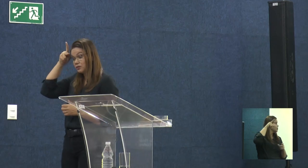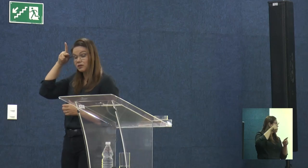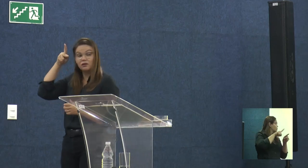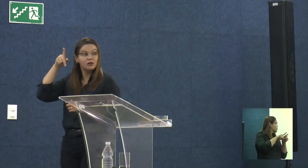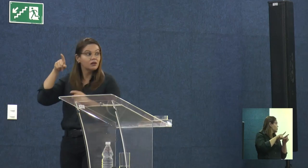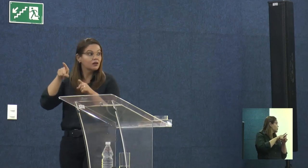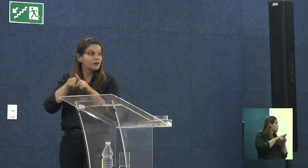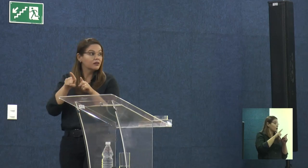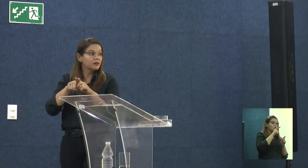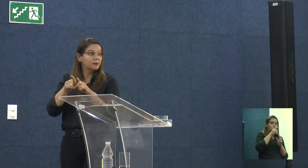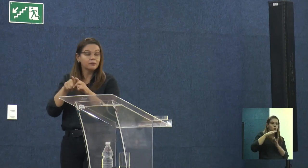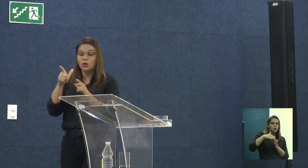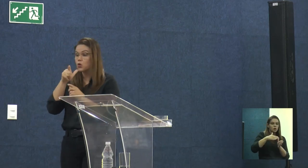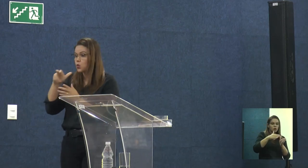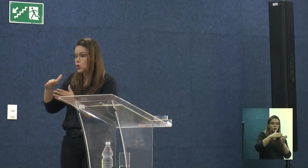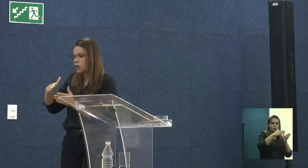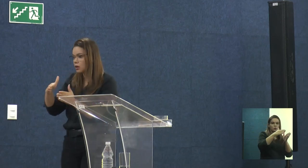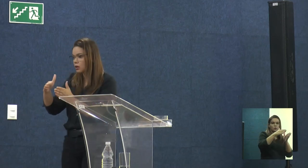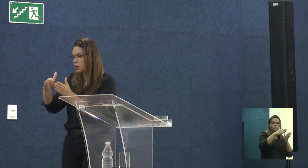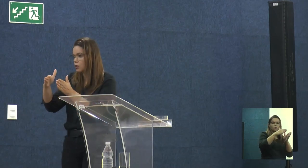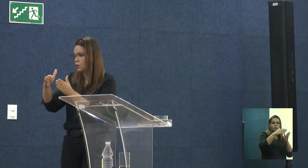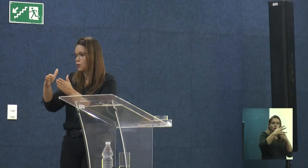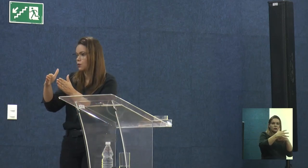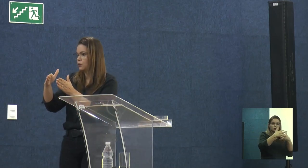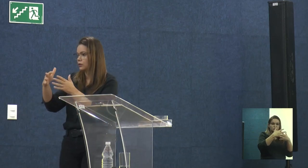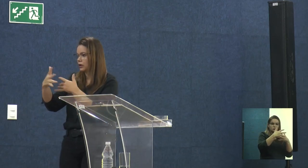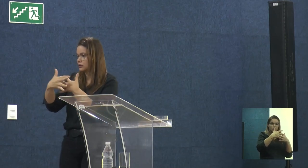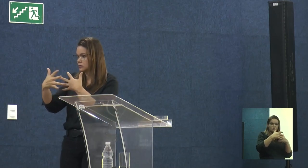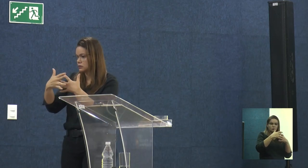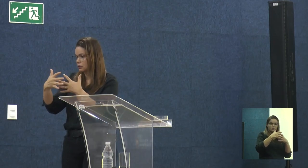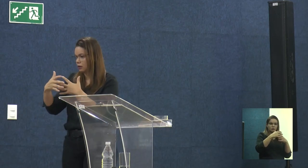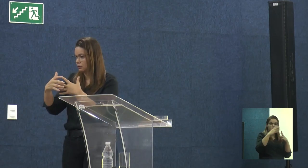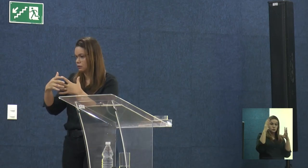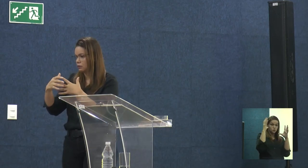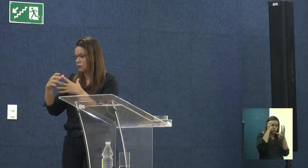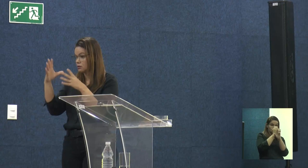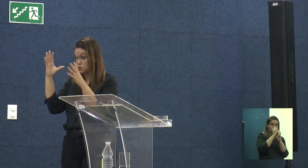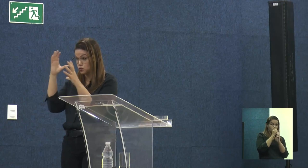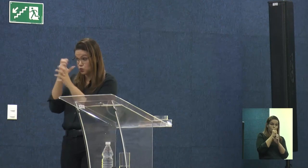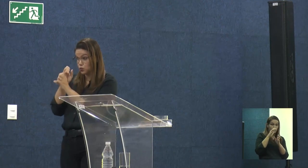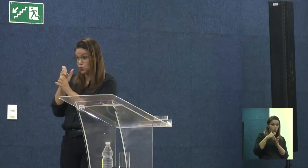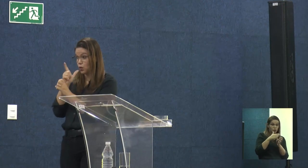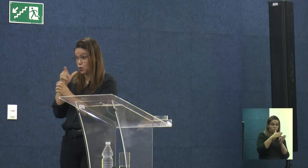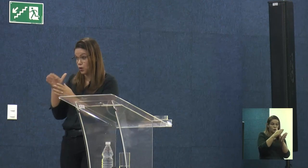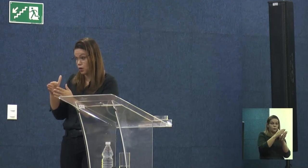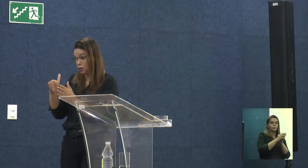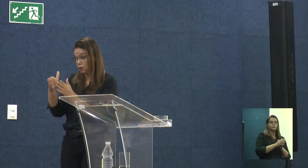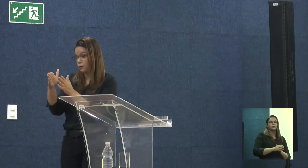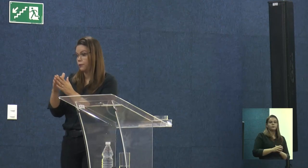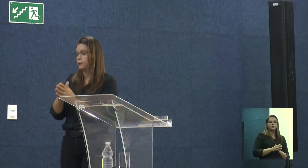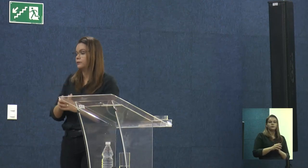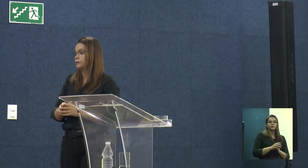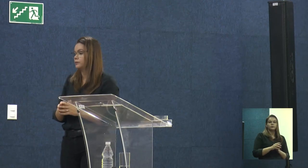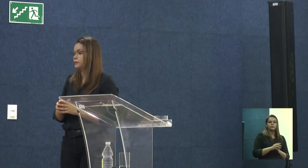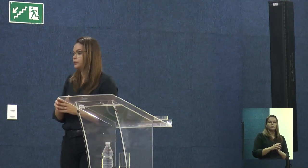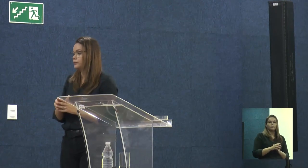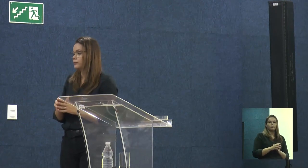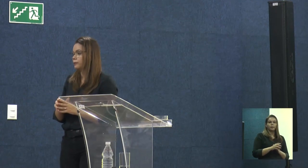aqui. O rio Cachoeira é essa mancha aqui, mais escura, e o rio